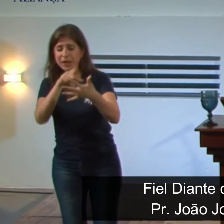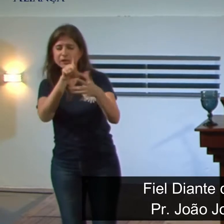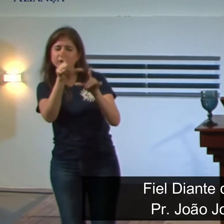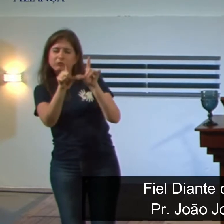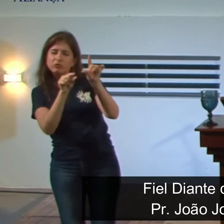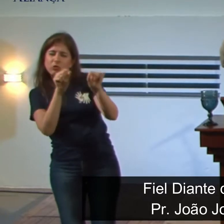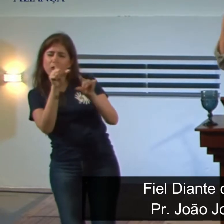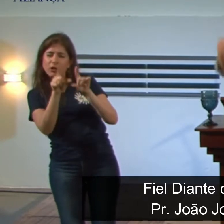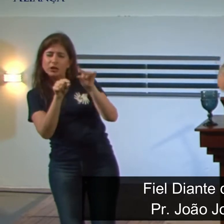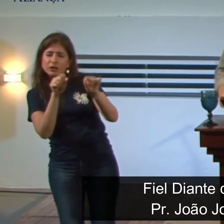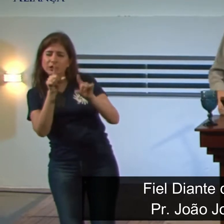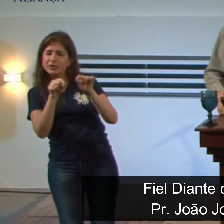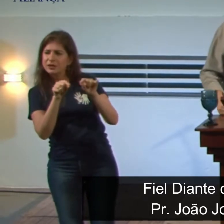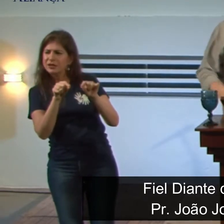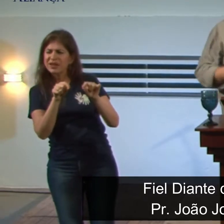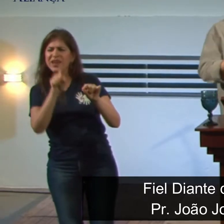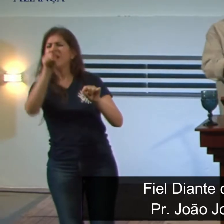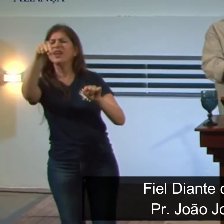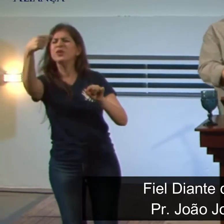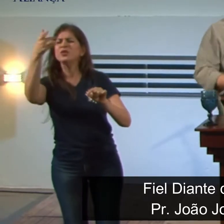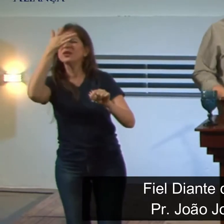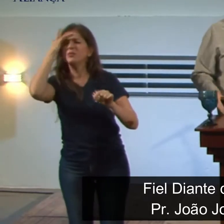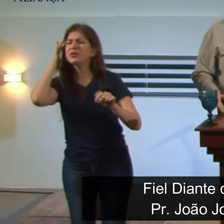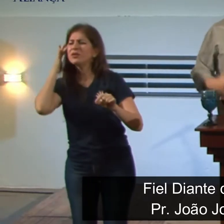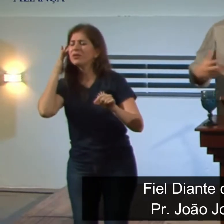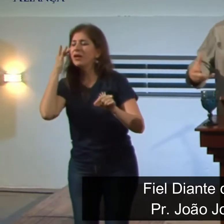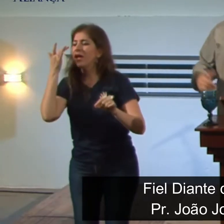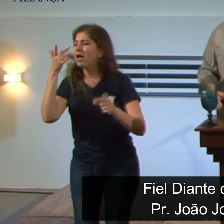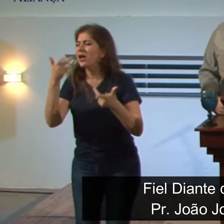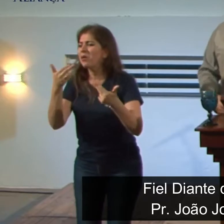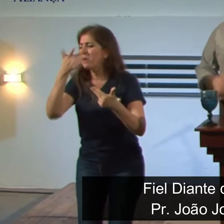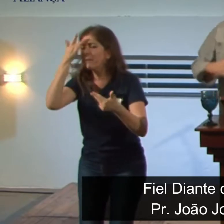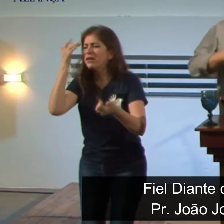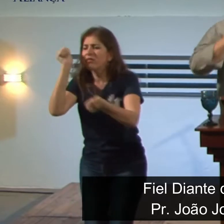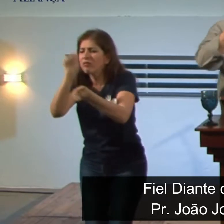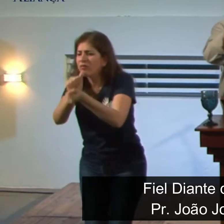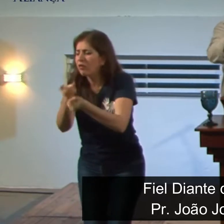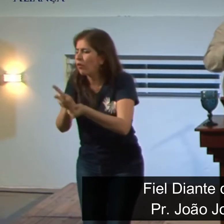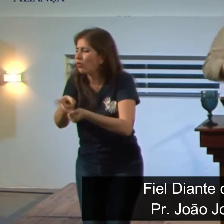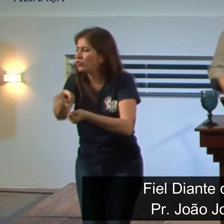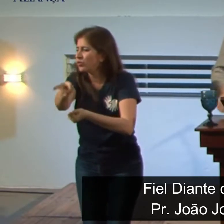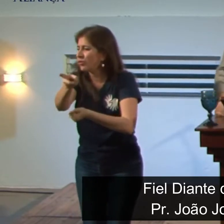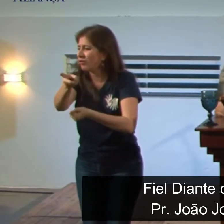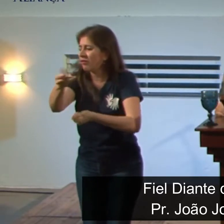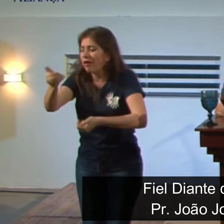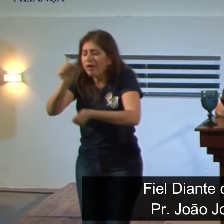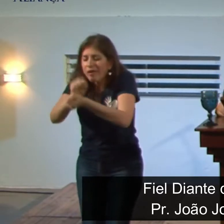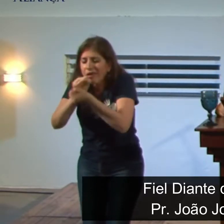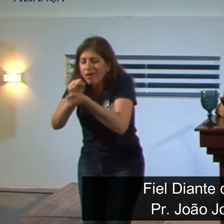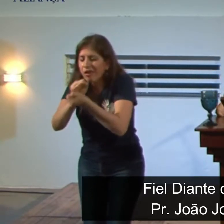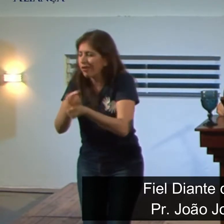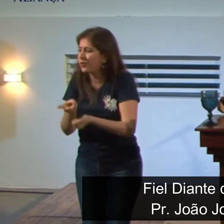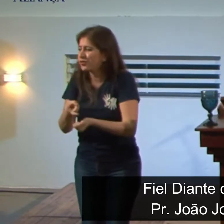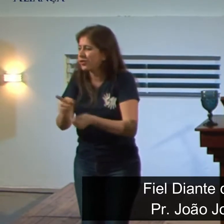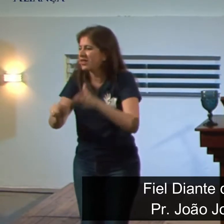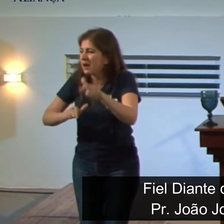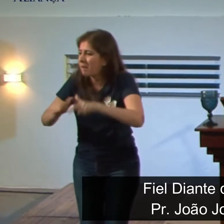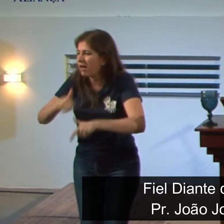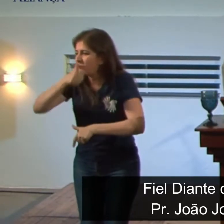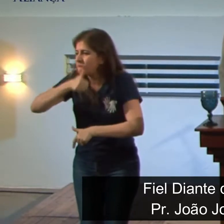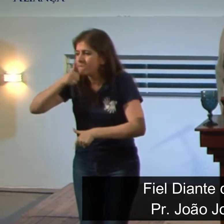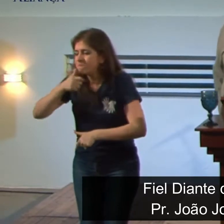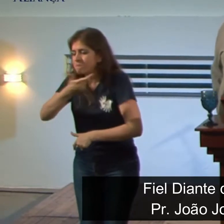selecionados pelo palácio e o restante, pastor, o restante era inculto, era incauto. Então, esses iam para ser escravos, para o trabalho